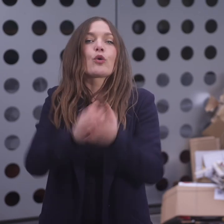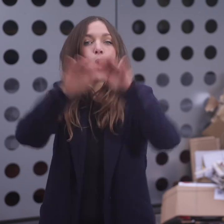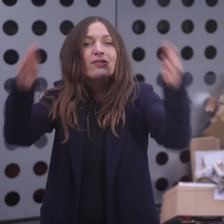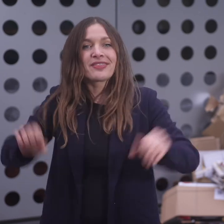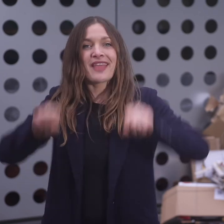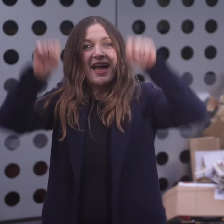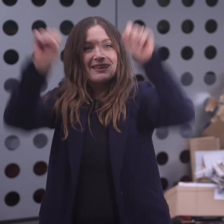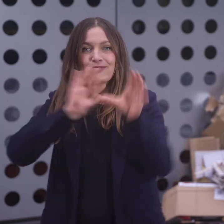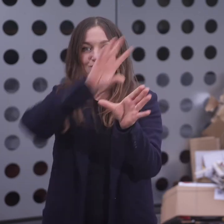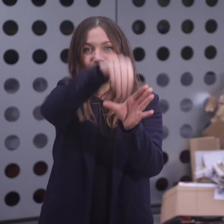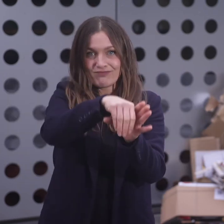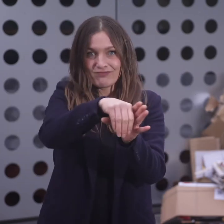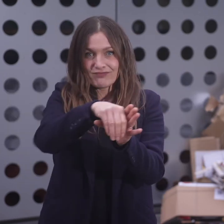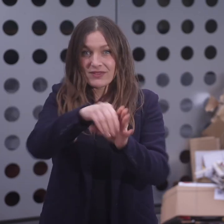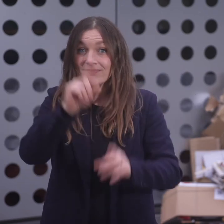Kartonschachteln zerlegen und flachdrücken.